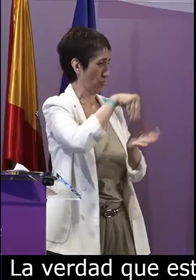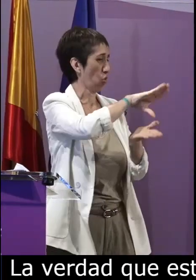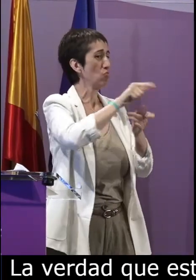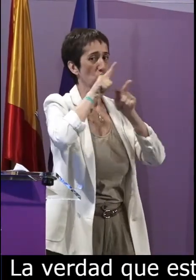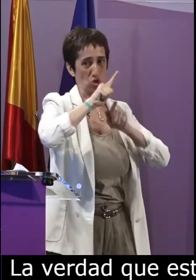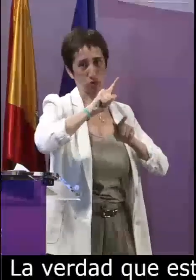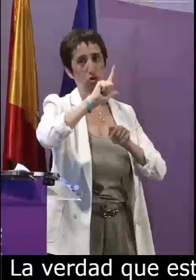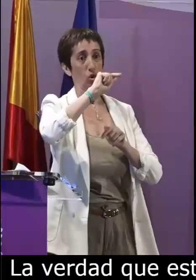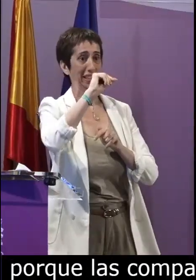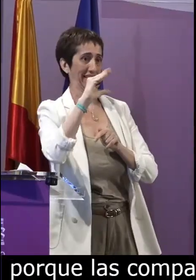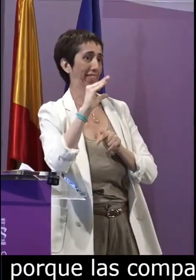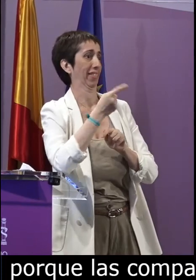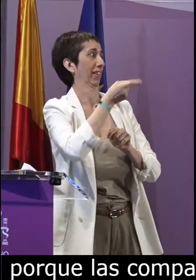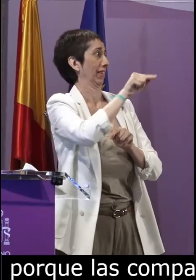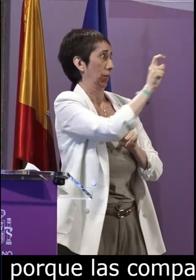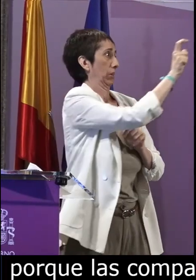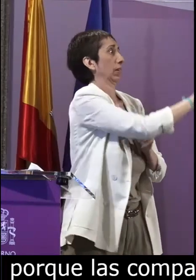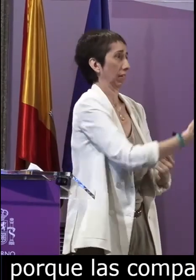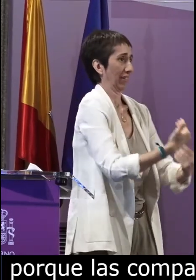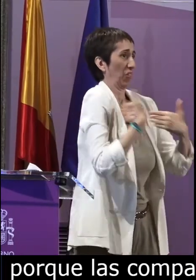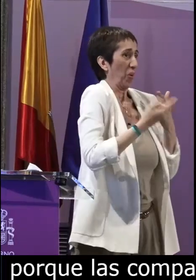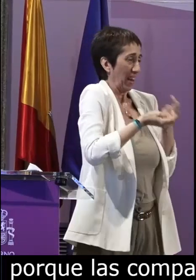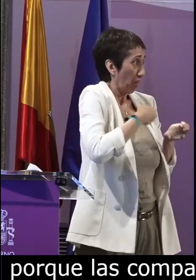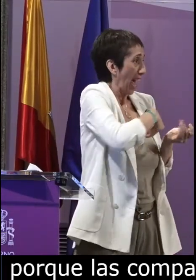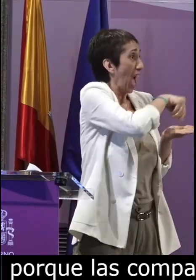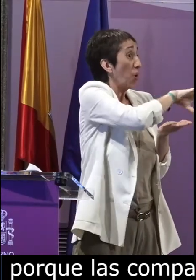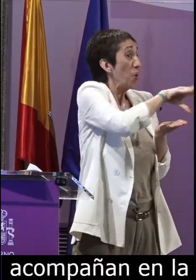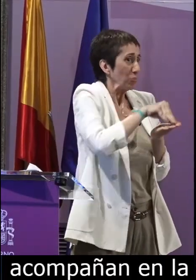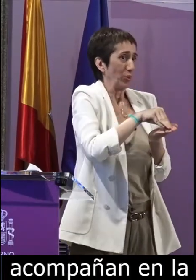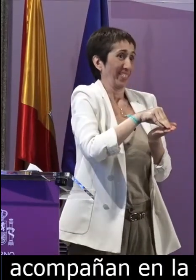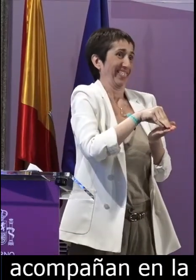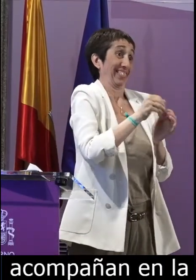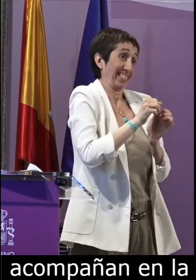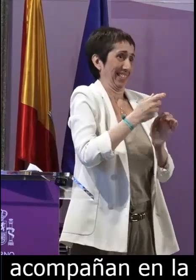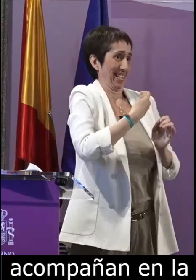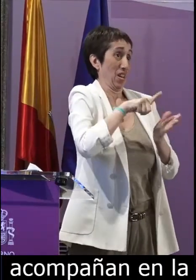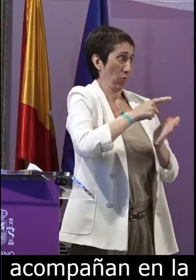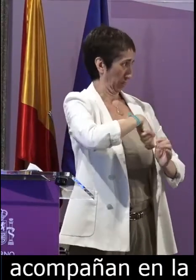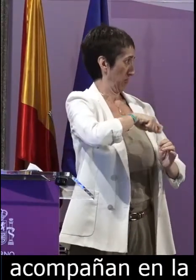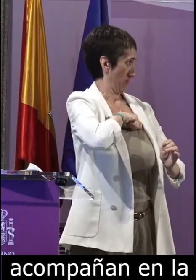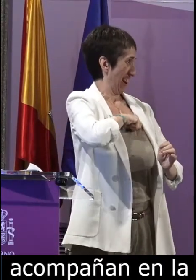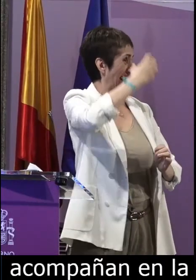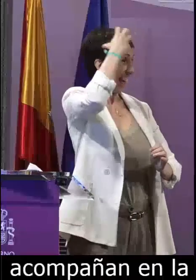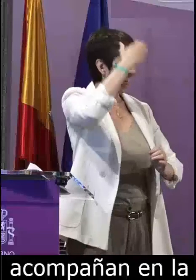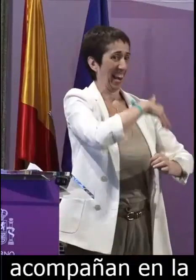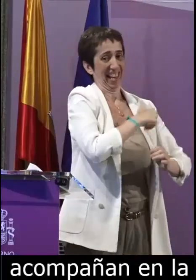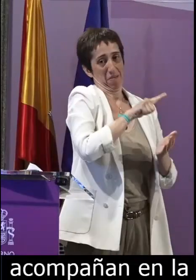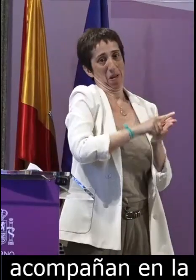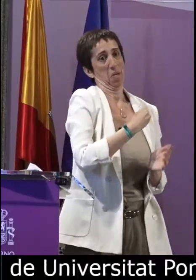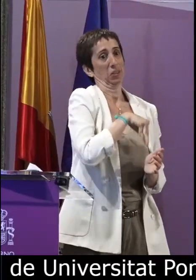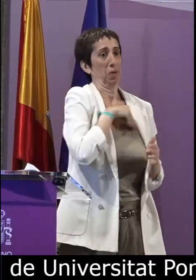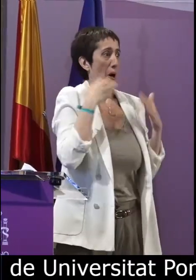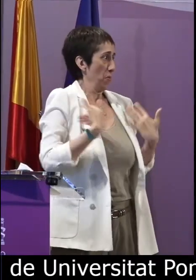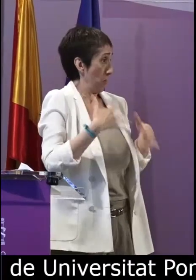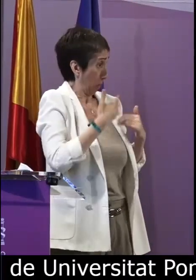coordinadora de la Universidad Pompofabra en la recopilación de este corpus lingüístico y también la coordinadora del corpus lingüístico de la lengua de signos